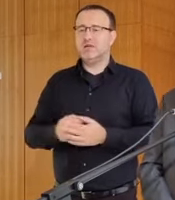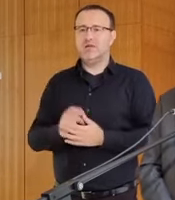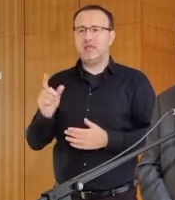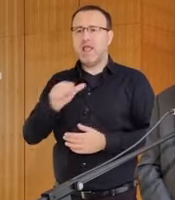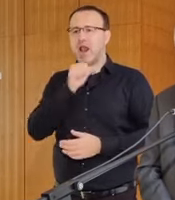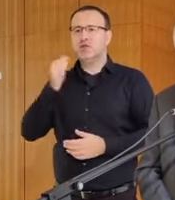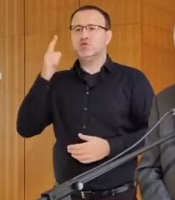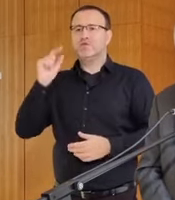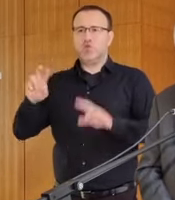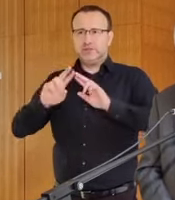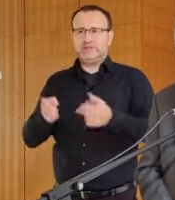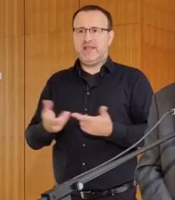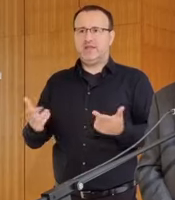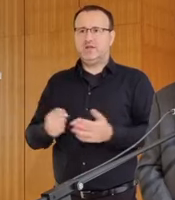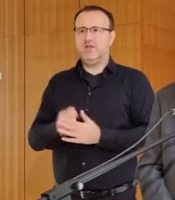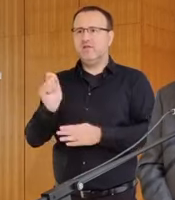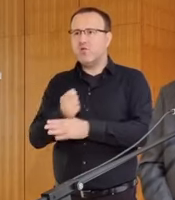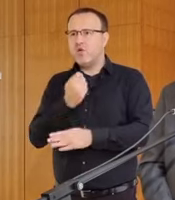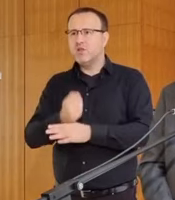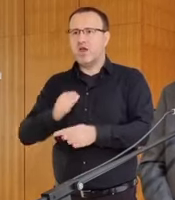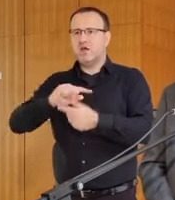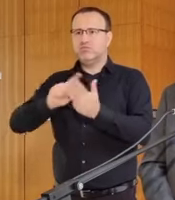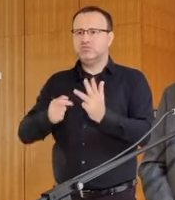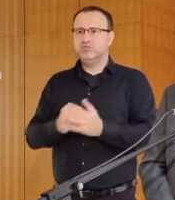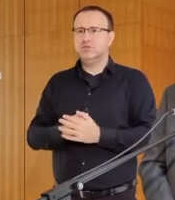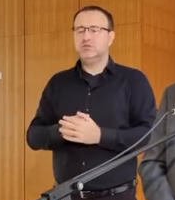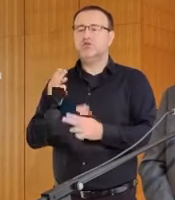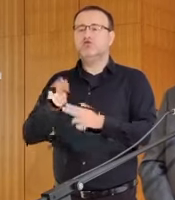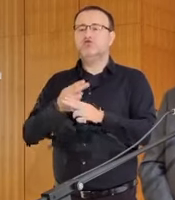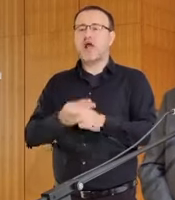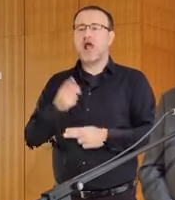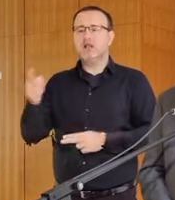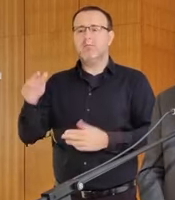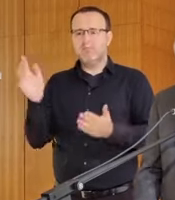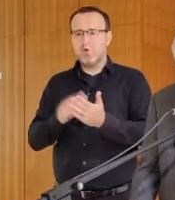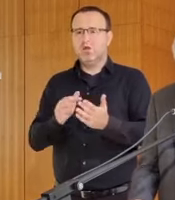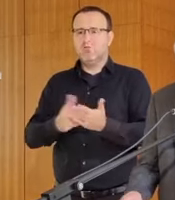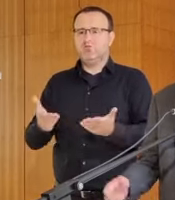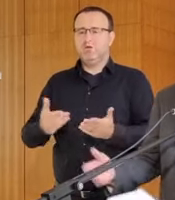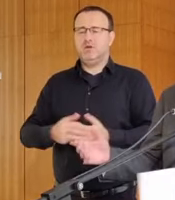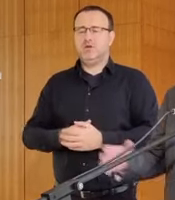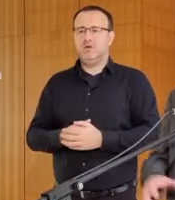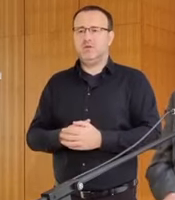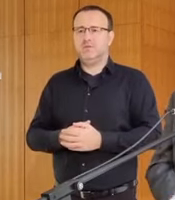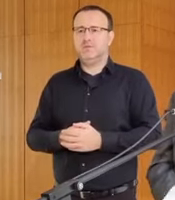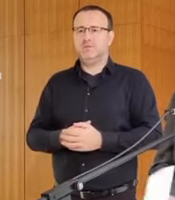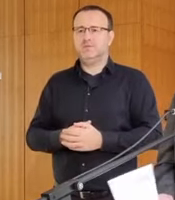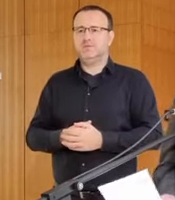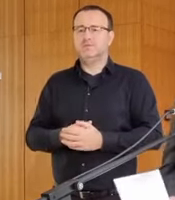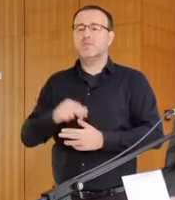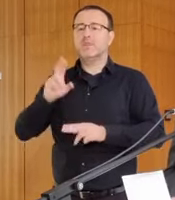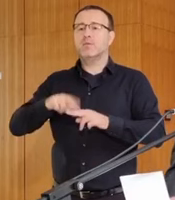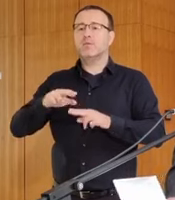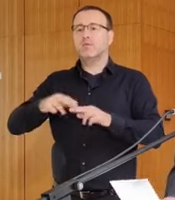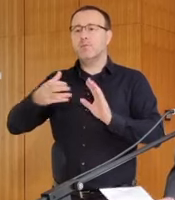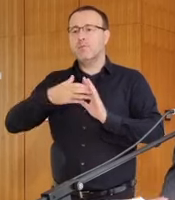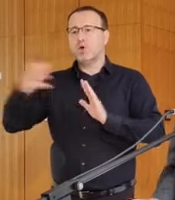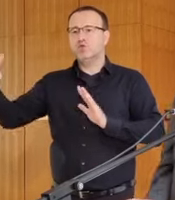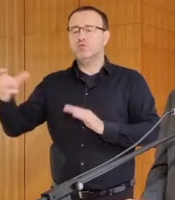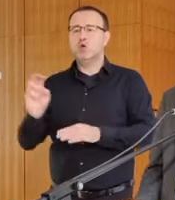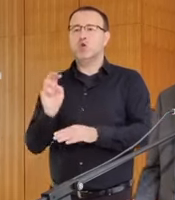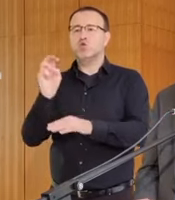len hovoriť, že Slovensko nachádza, štát tieto zložky potrebuje. No a napokon budeme pokračovať v